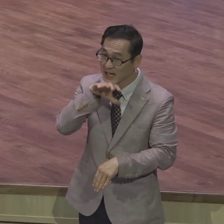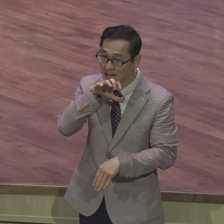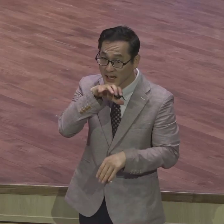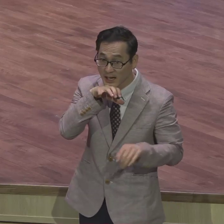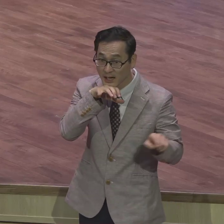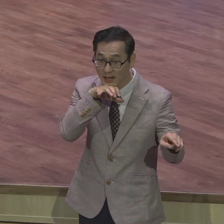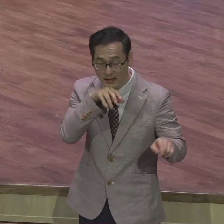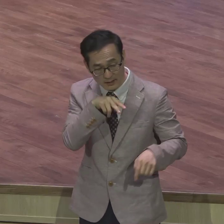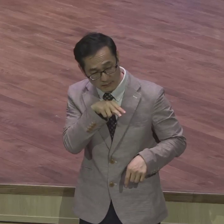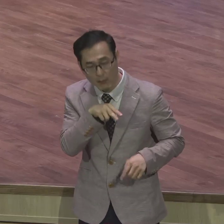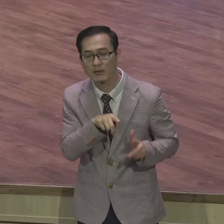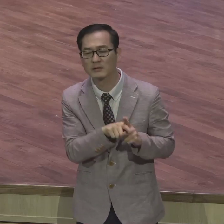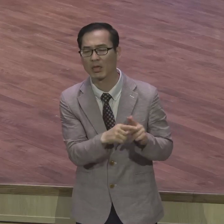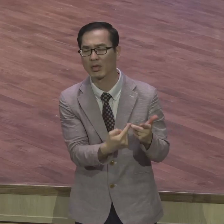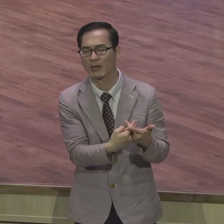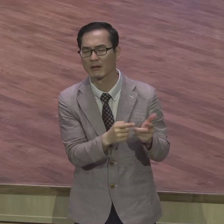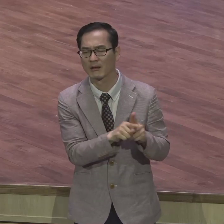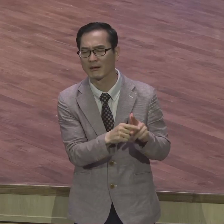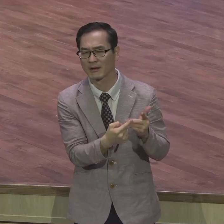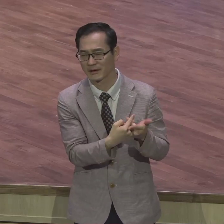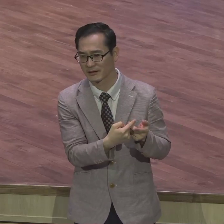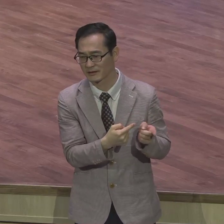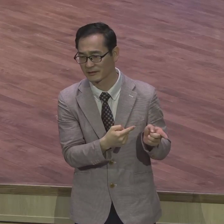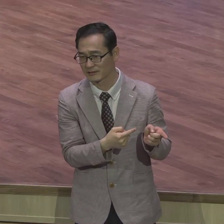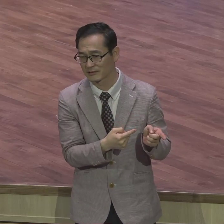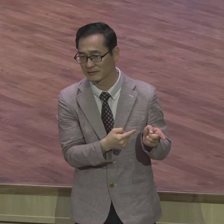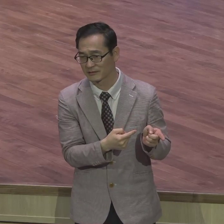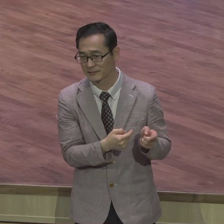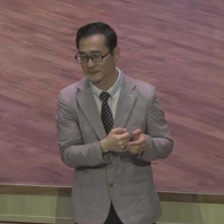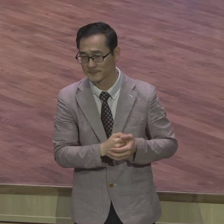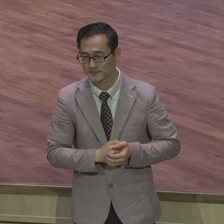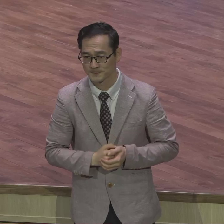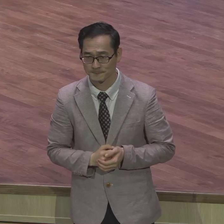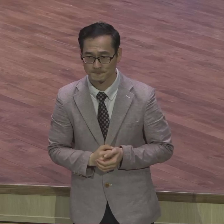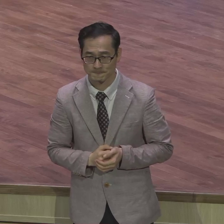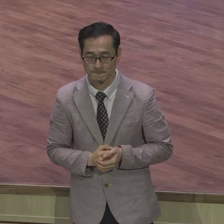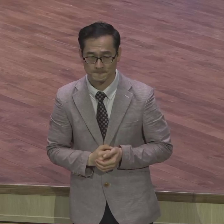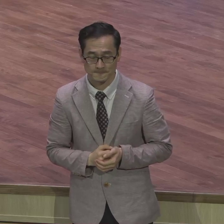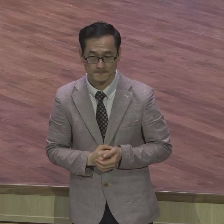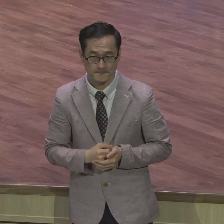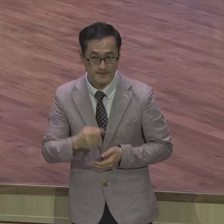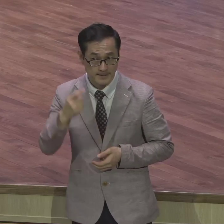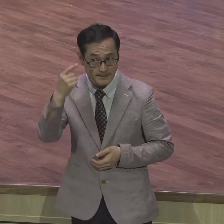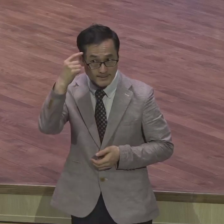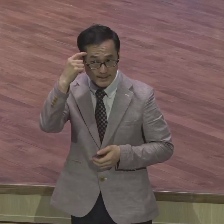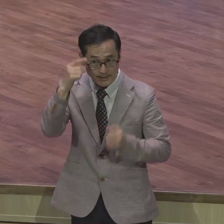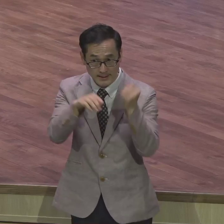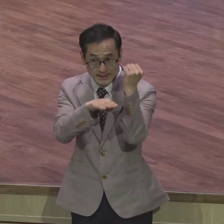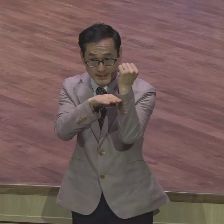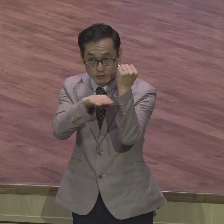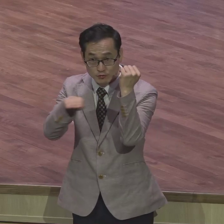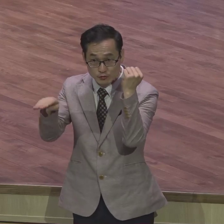그런데 문제는 이런 생각의 기준이 하나님 중심적인